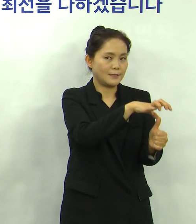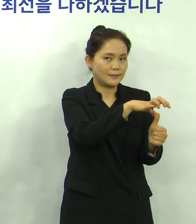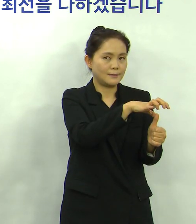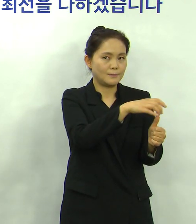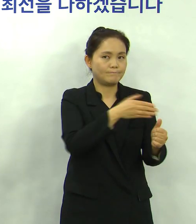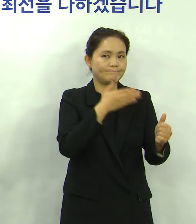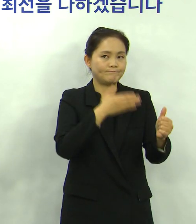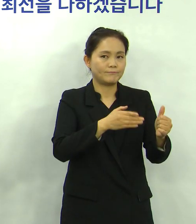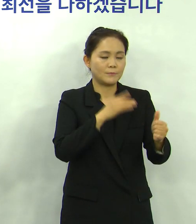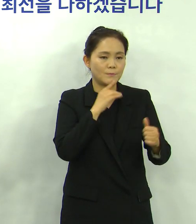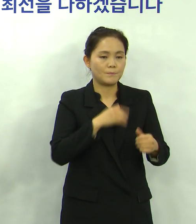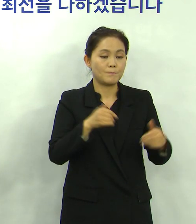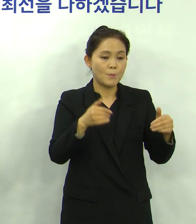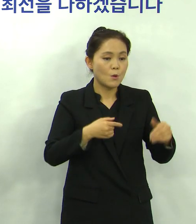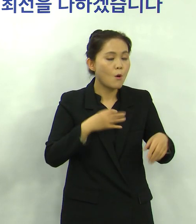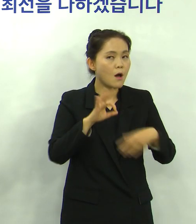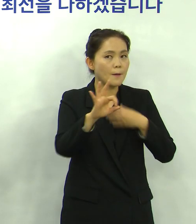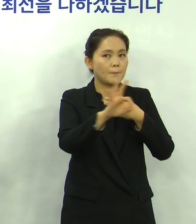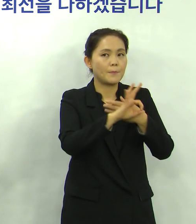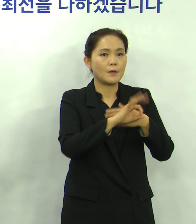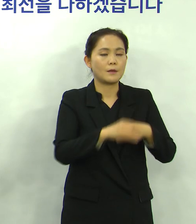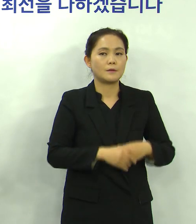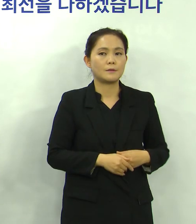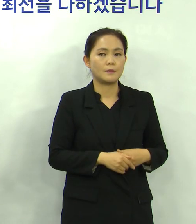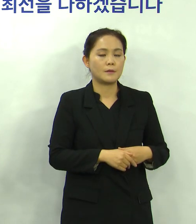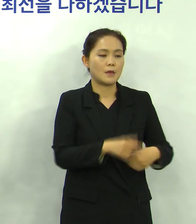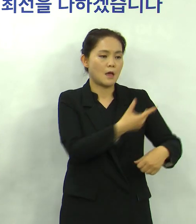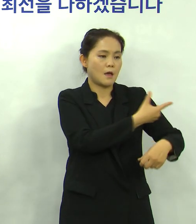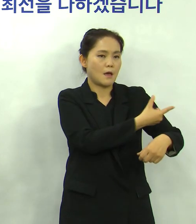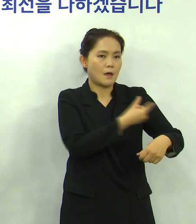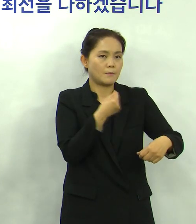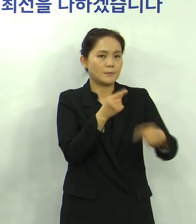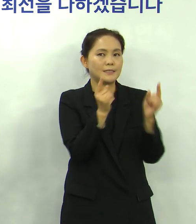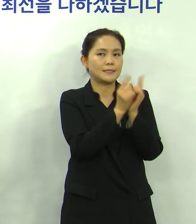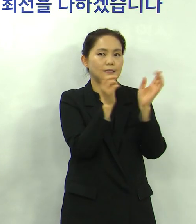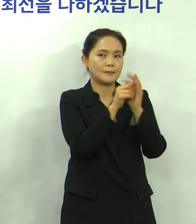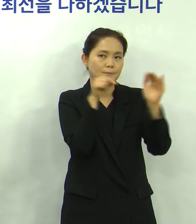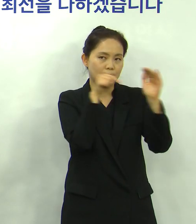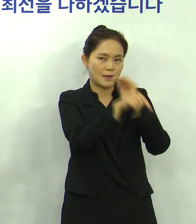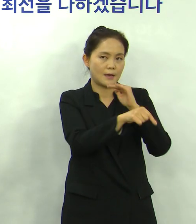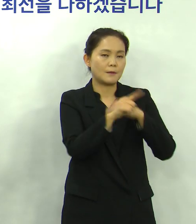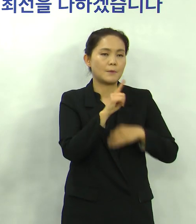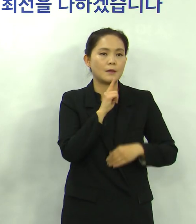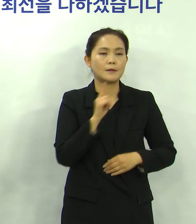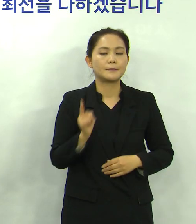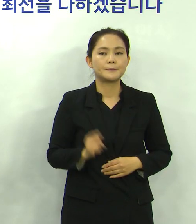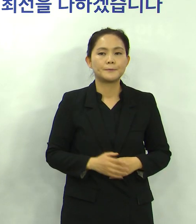이제 저희들이 필요하면 채취를 하러 가도록 이렇게 하겠습니다